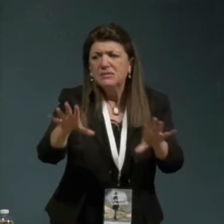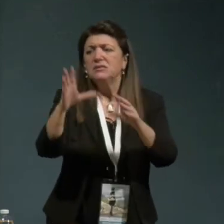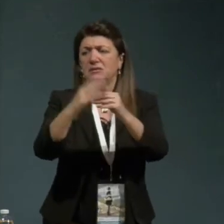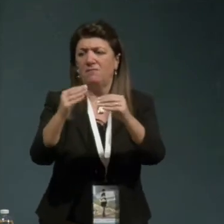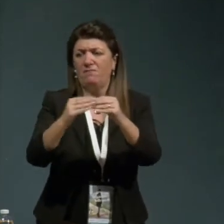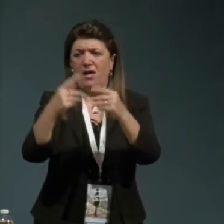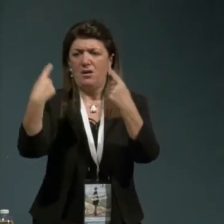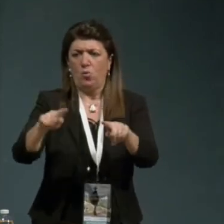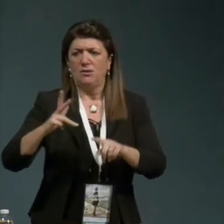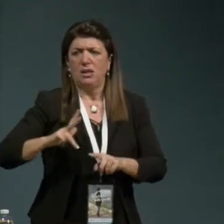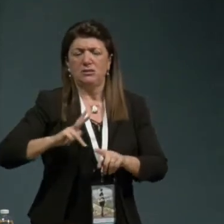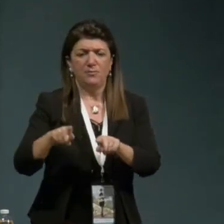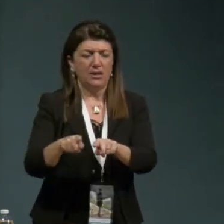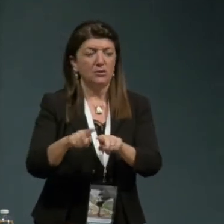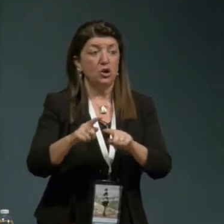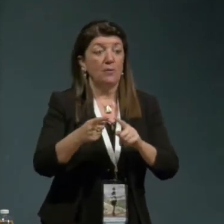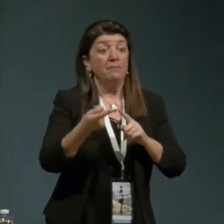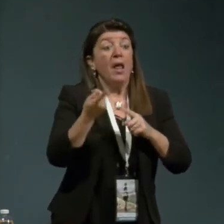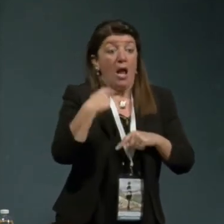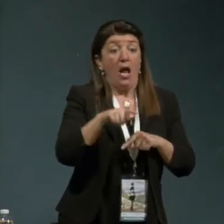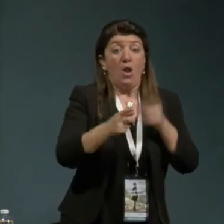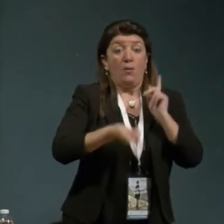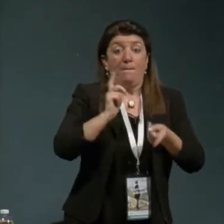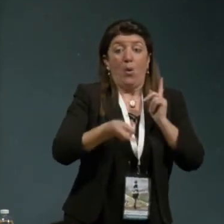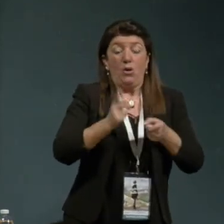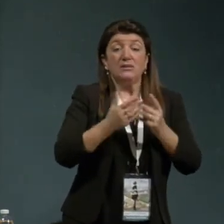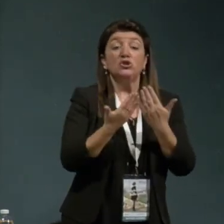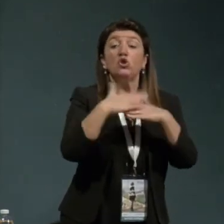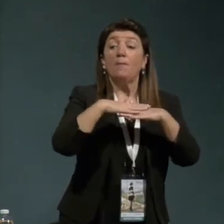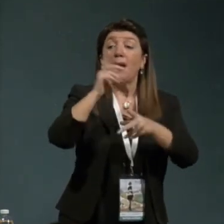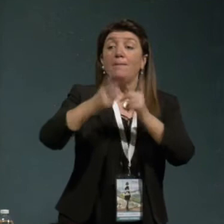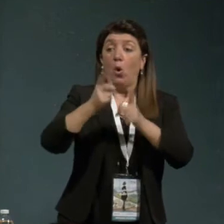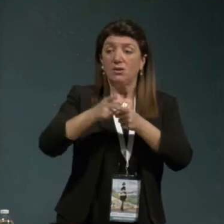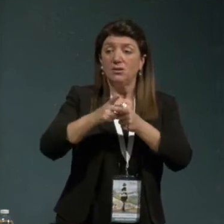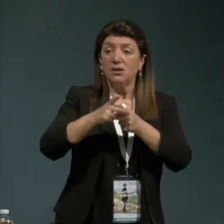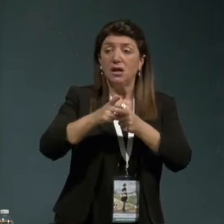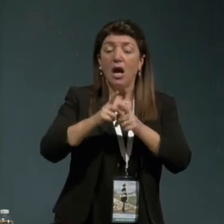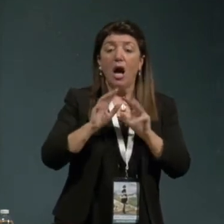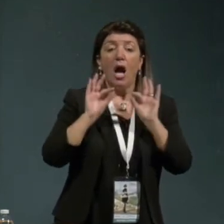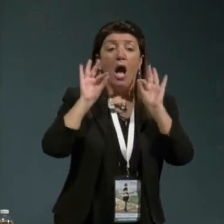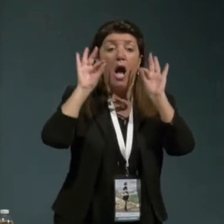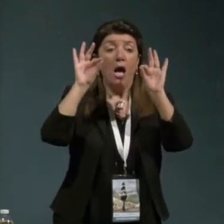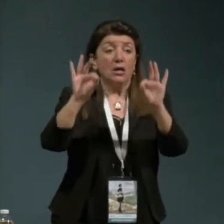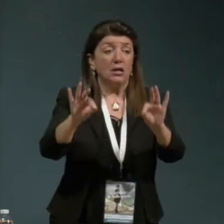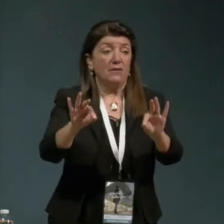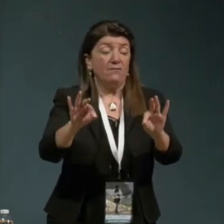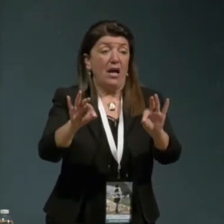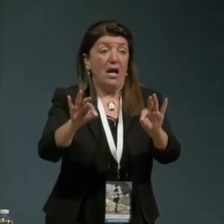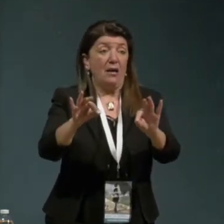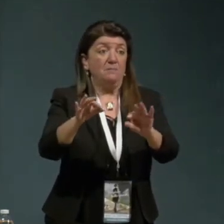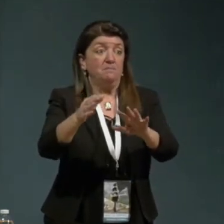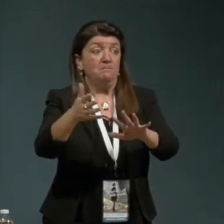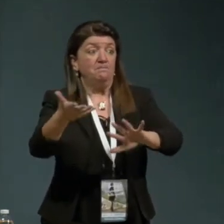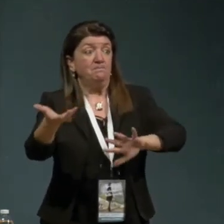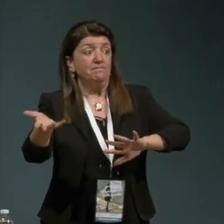allora la politica è arrivata per in un senso parasitare questo